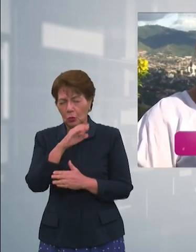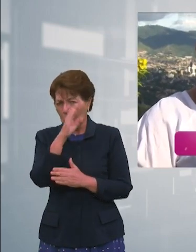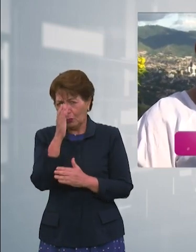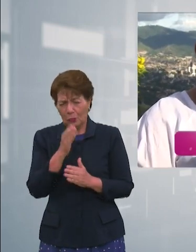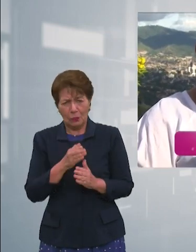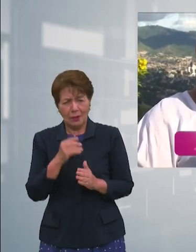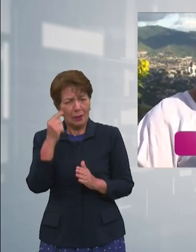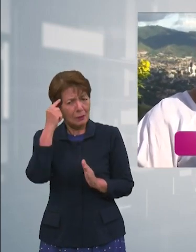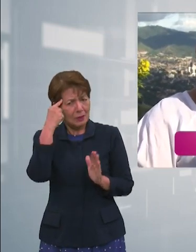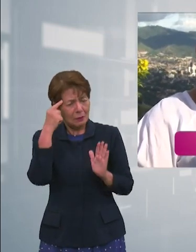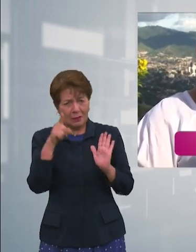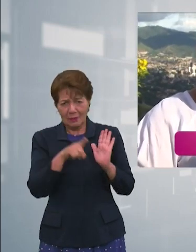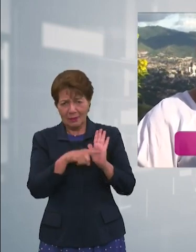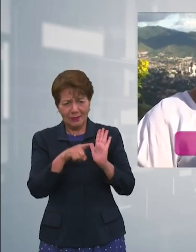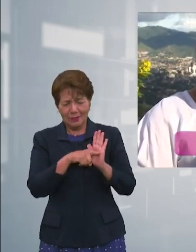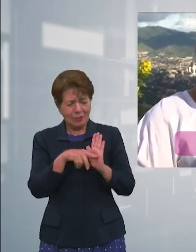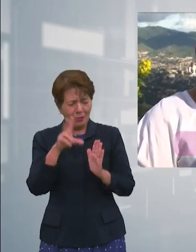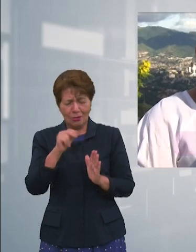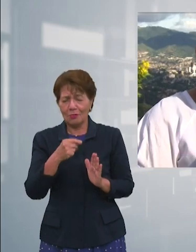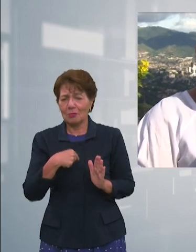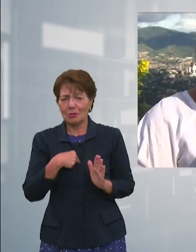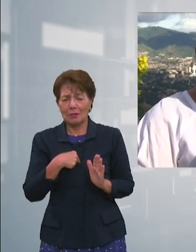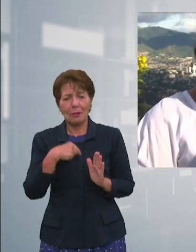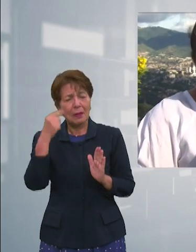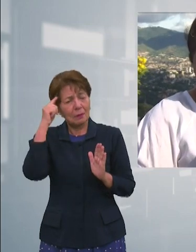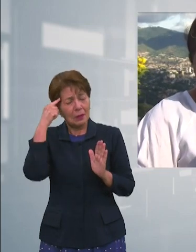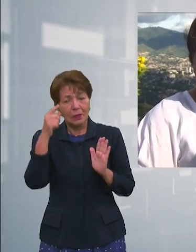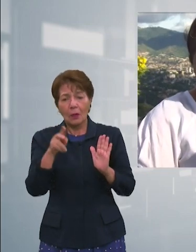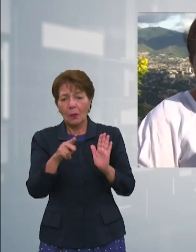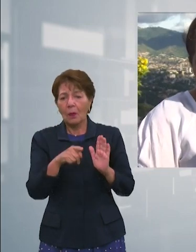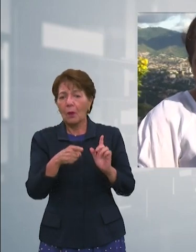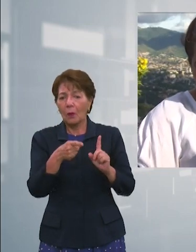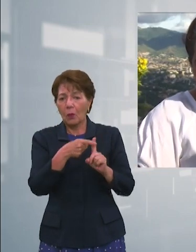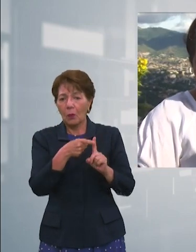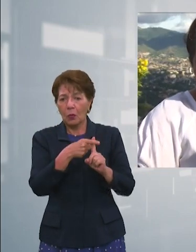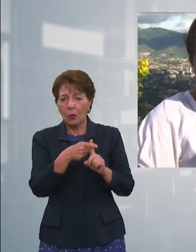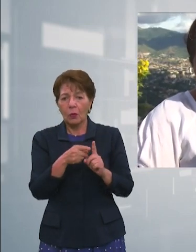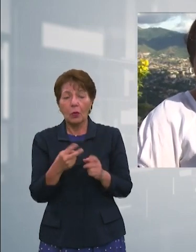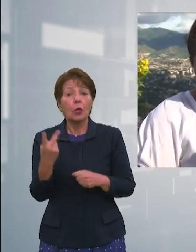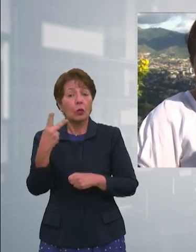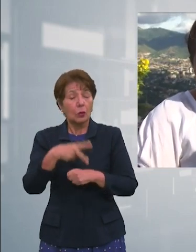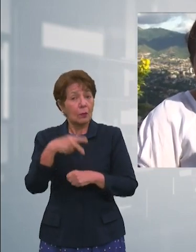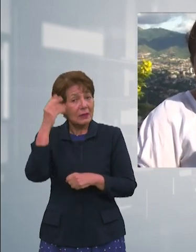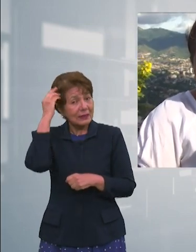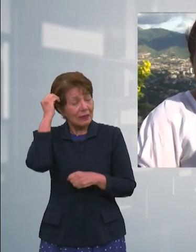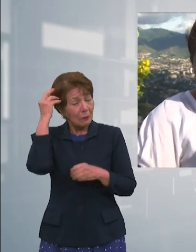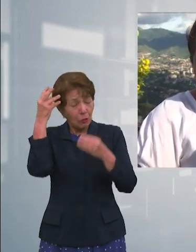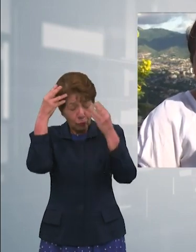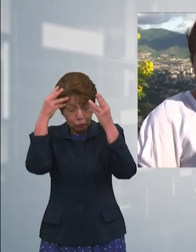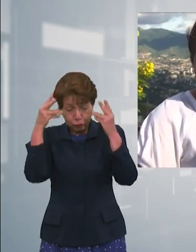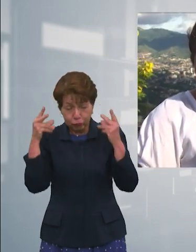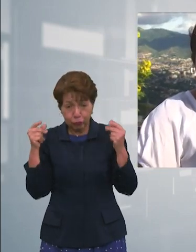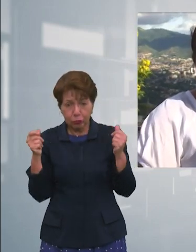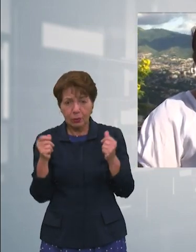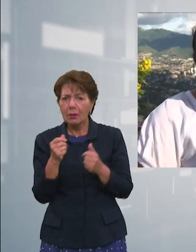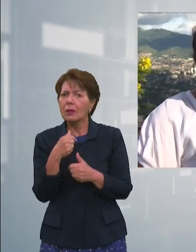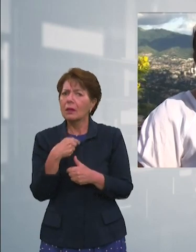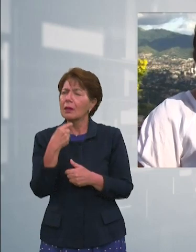siempre estuve positiva a todo. Y a me decían, porque se me cayó dos veces el pelo. Y me decían que por qué no me